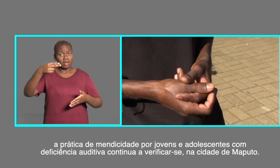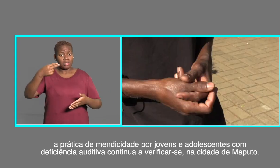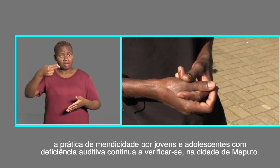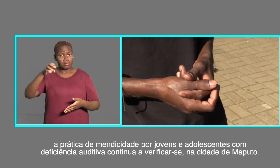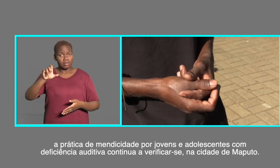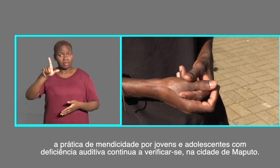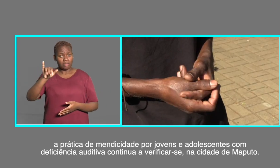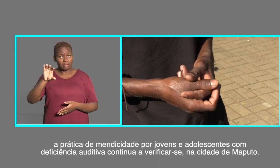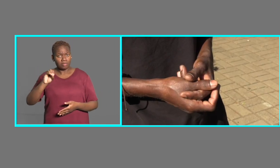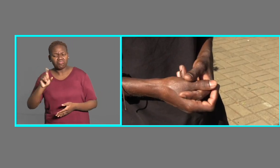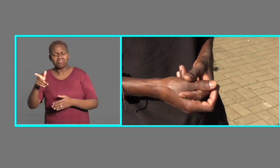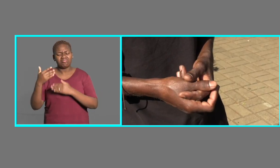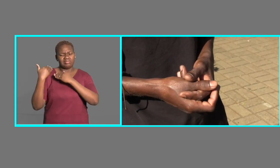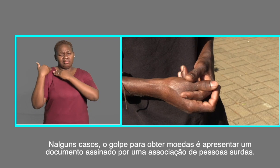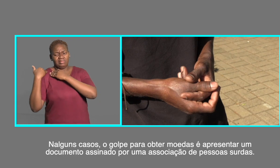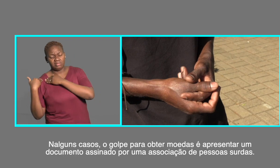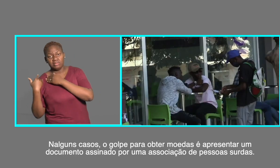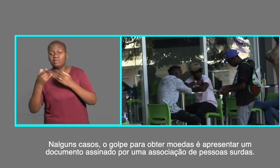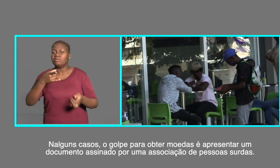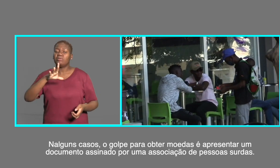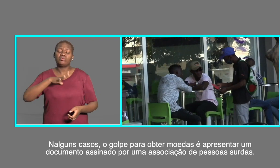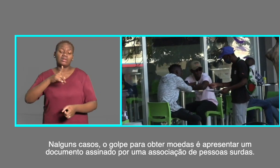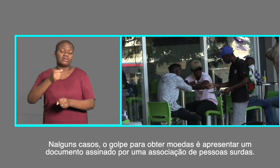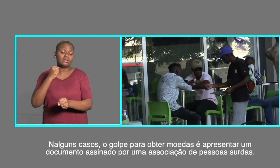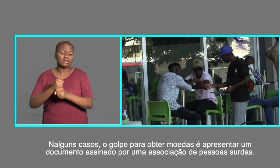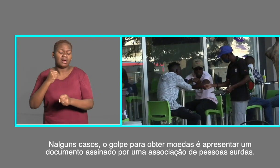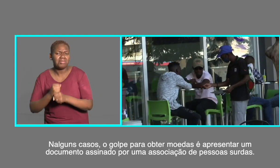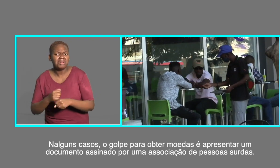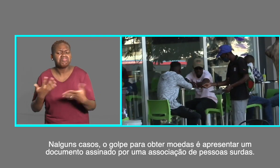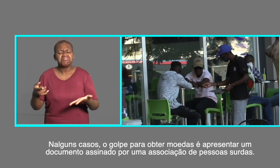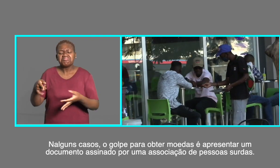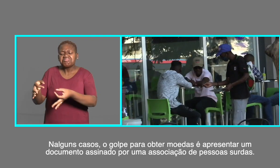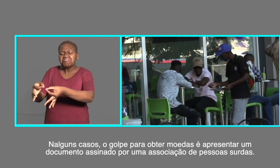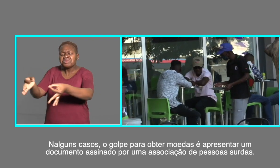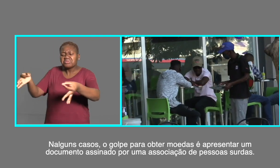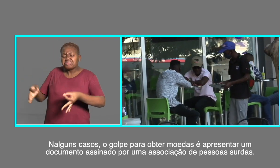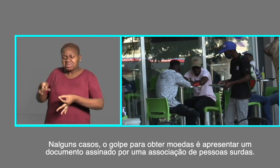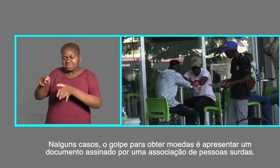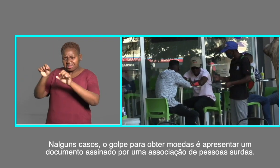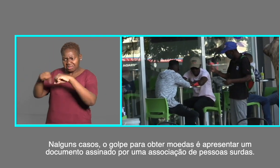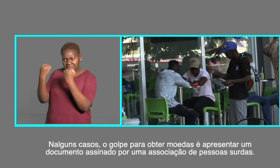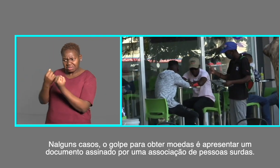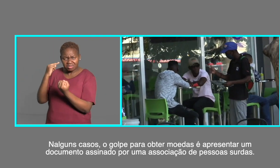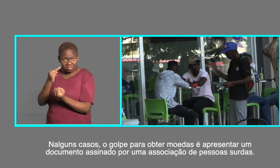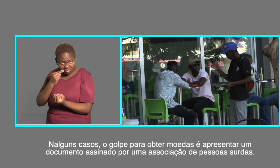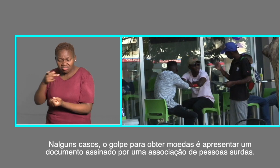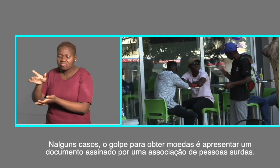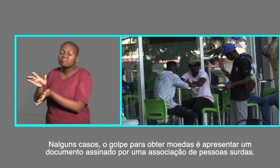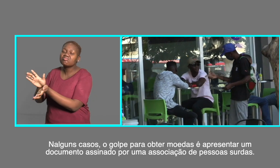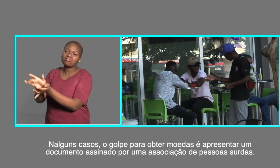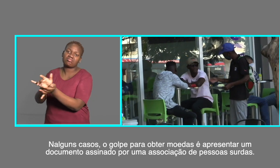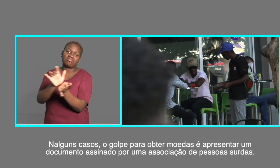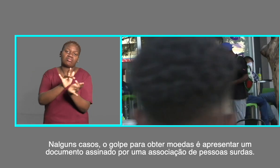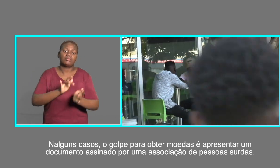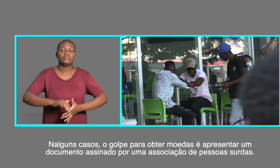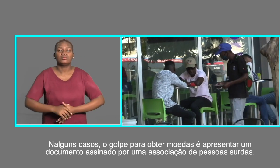cidade de Maputo. Em alguns casos, o golpe para obter moedas é apresentar um documento assinado por